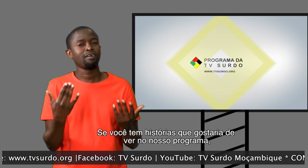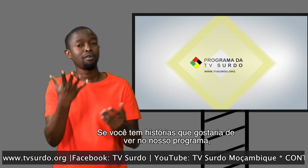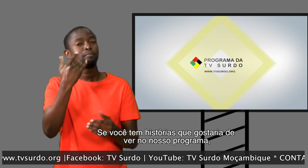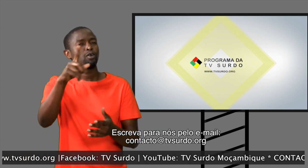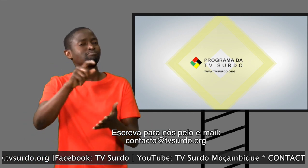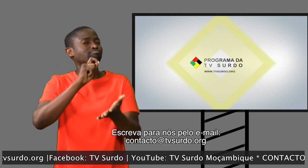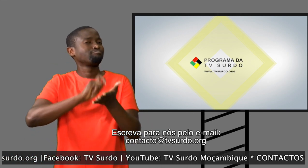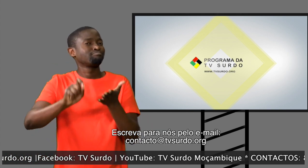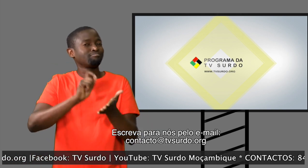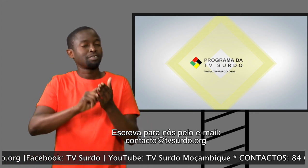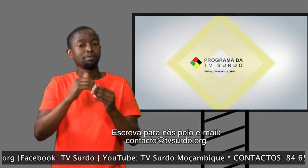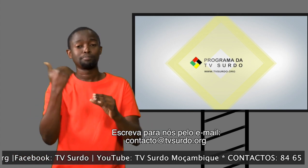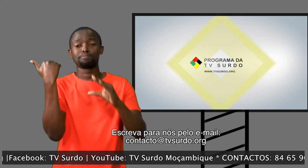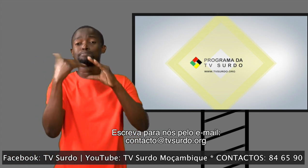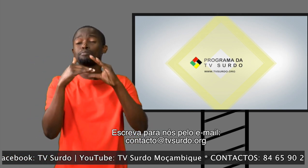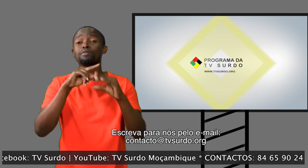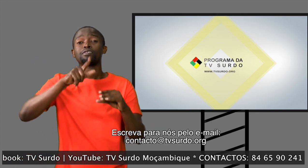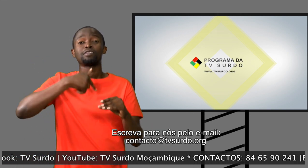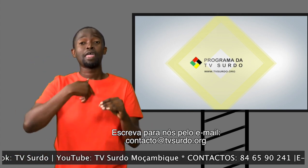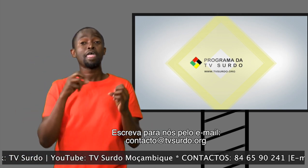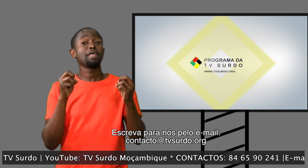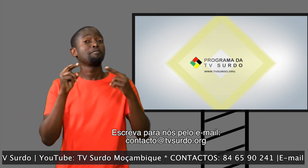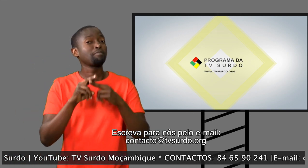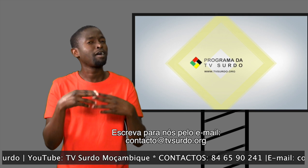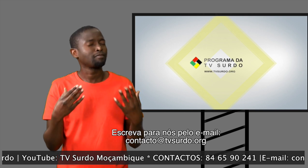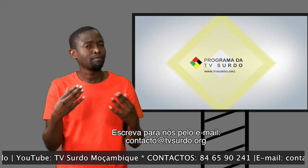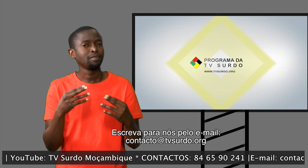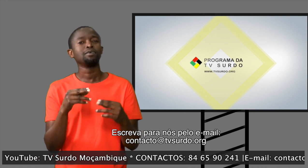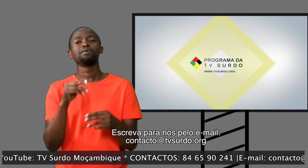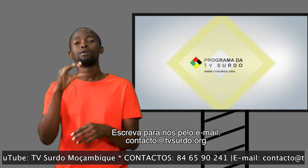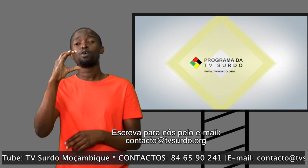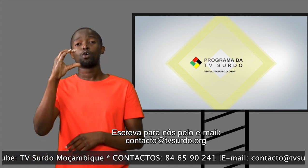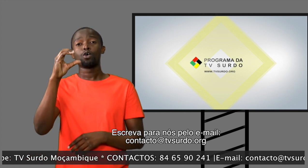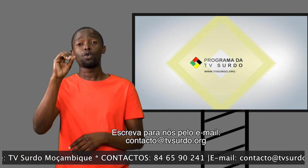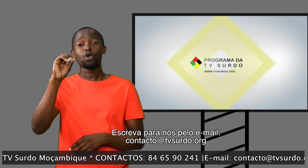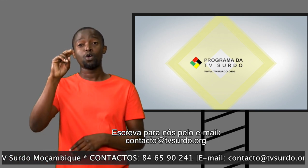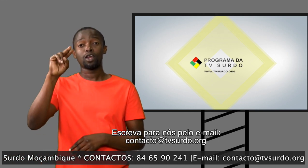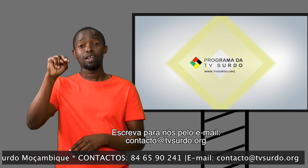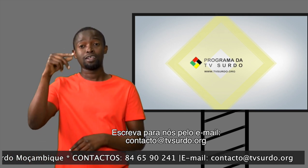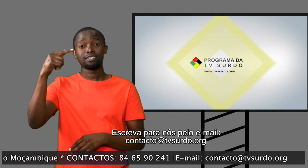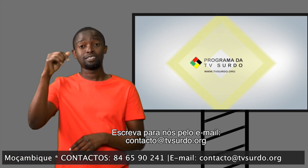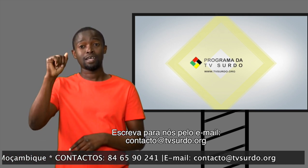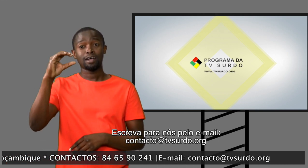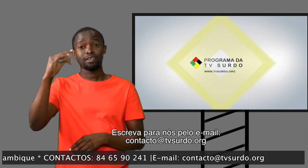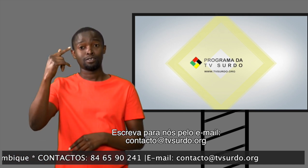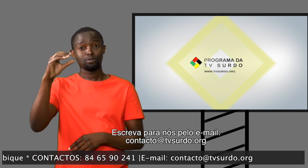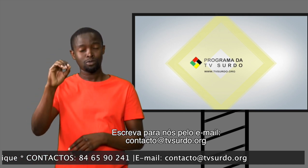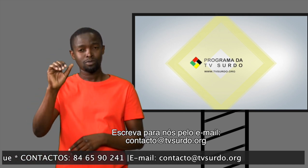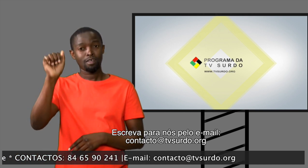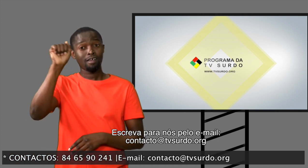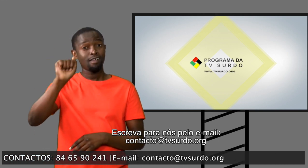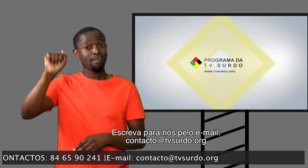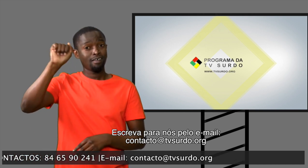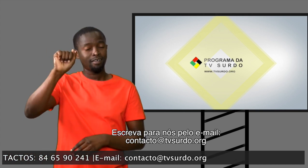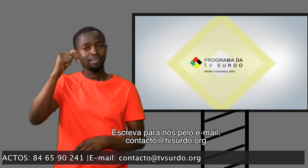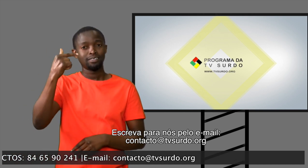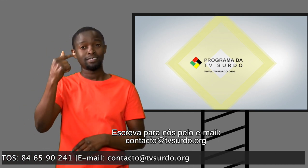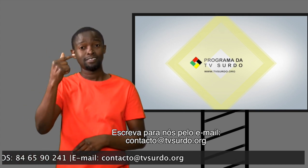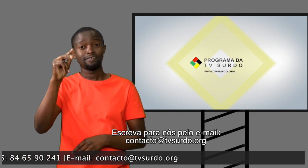escreva para nós pelo e-mail contacto arroba tvsurdo